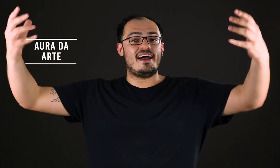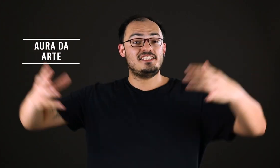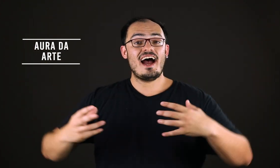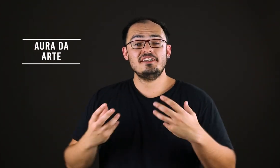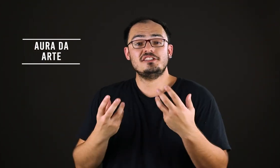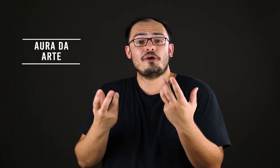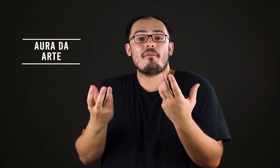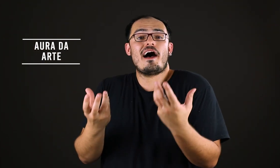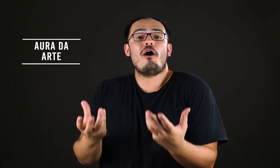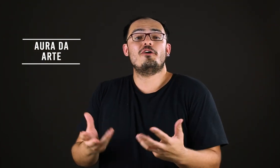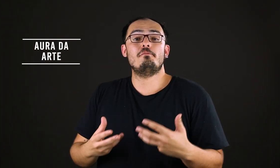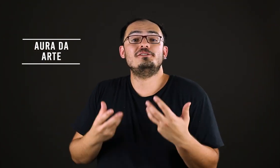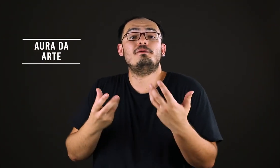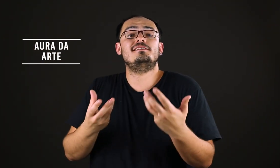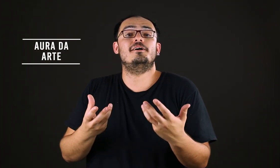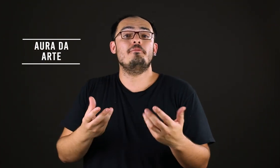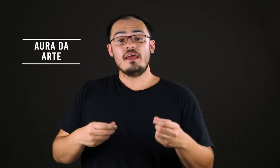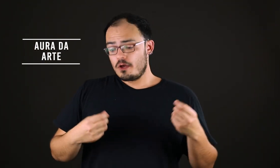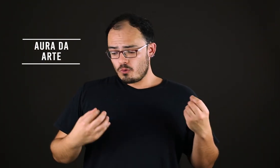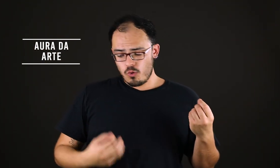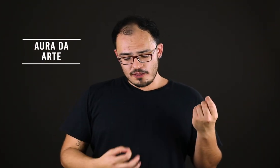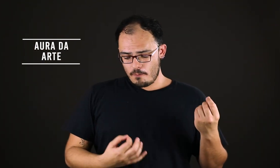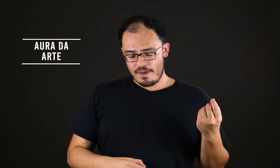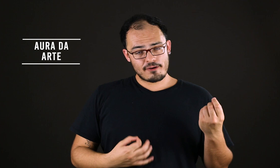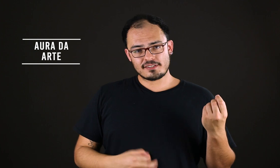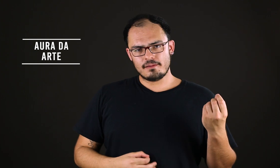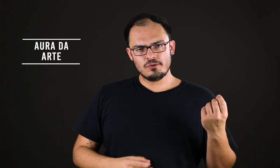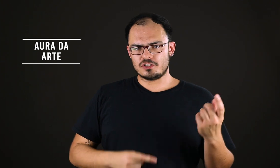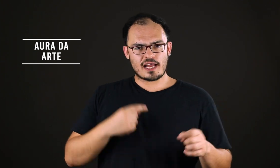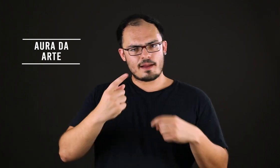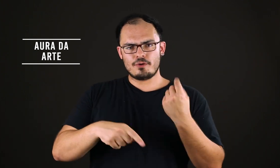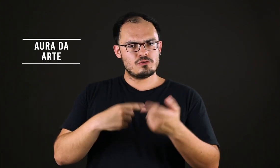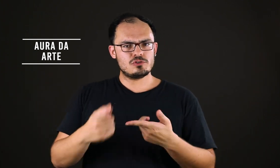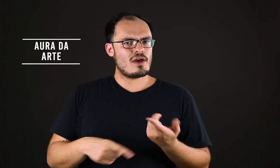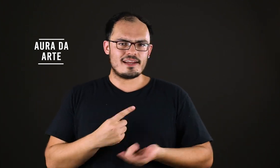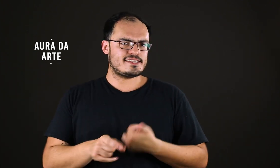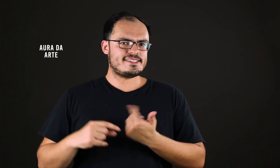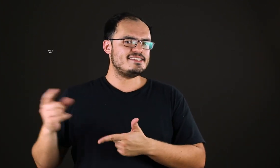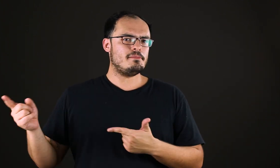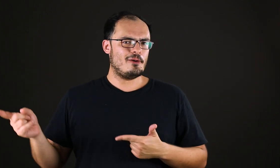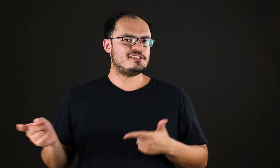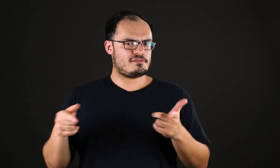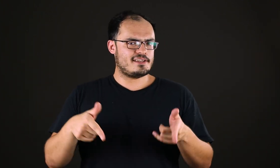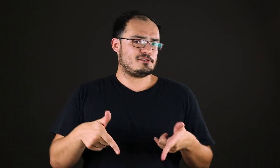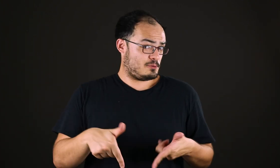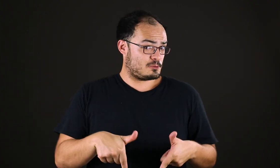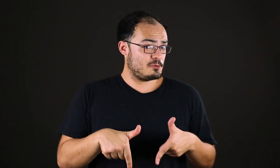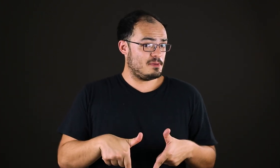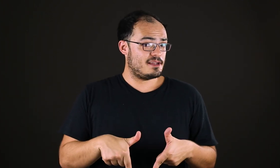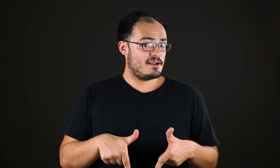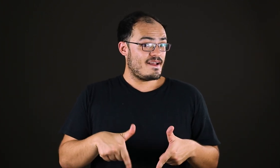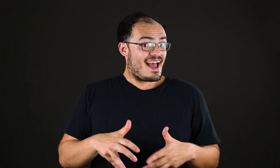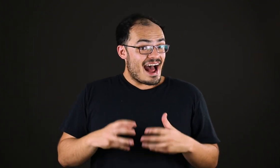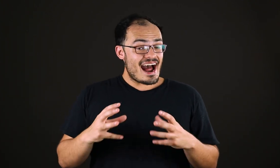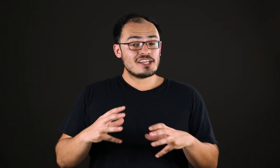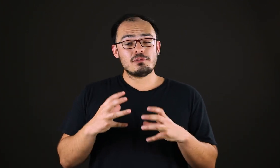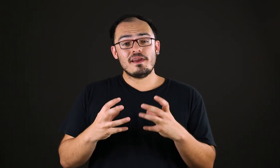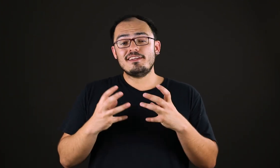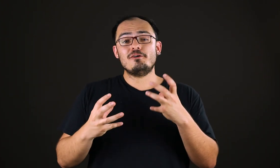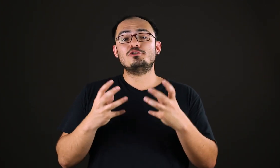arte. A arte tem uma aura, uma expressão. Quando eu pego essa música e reproduzo ela 60 milhões de vezes no YouTube, a arte perdeu a